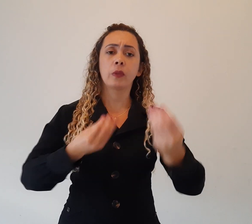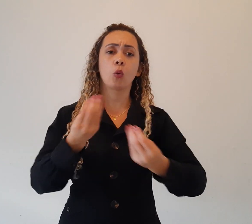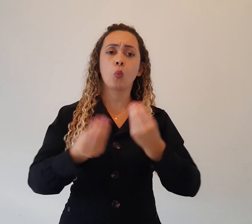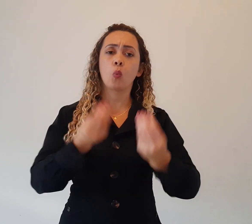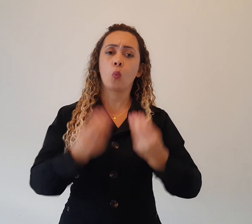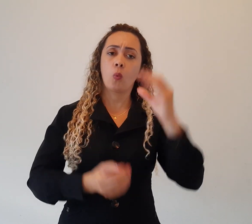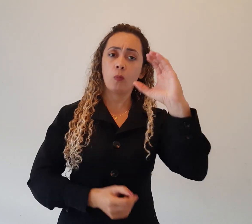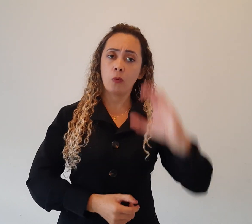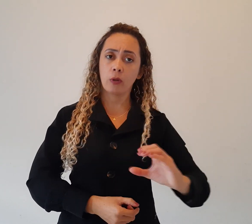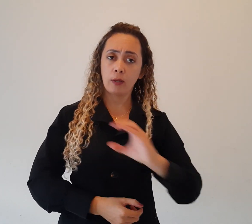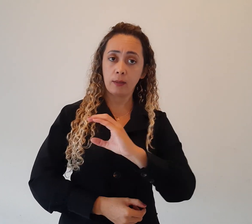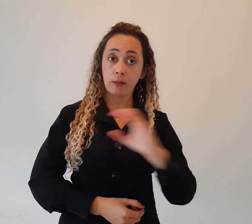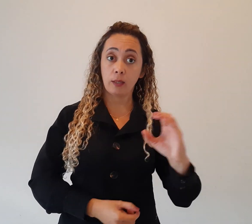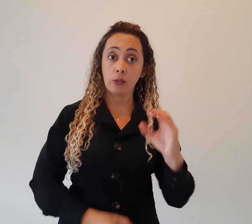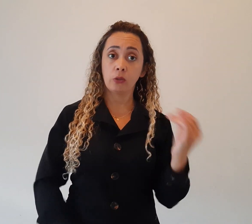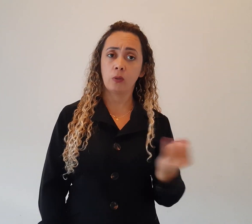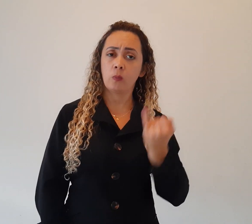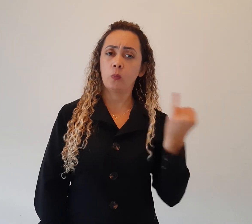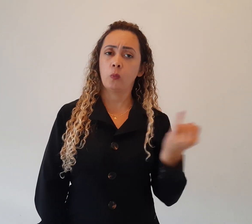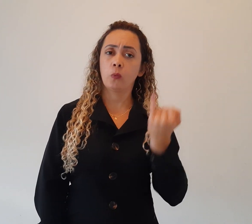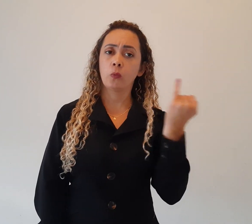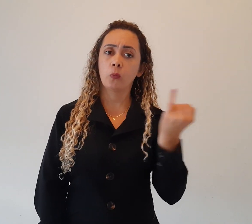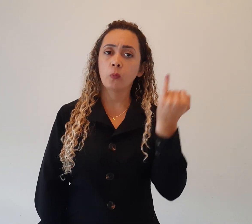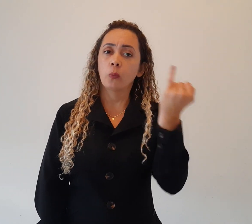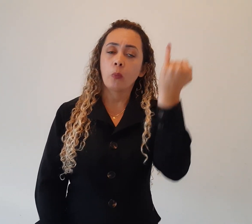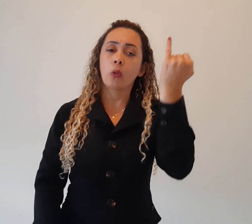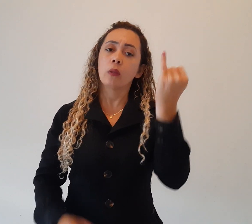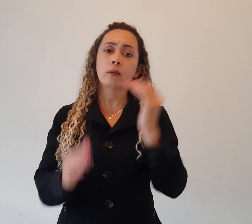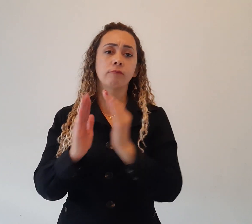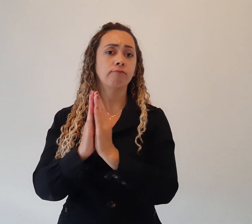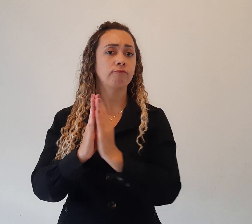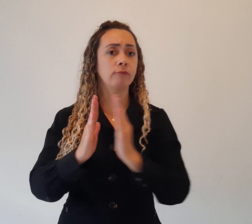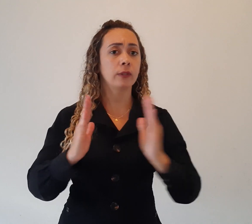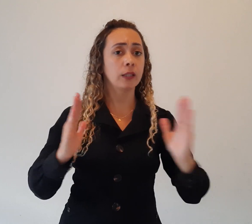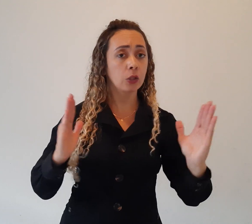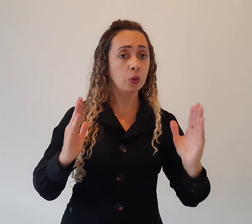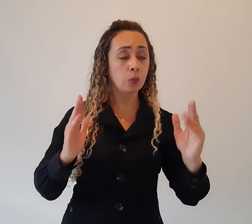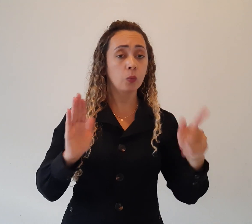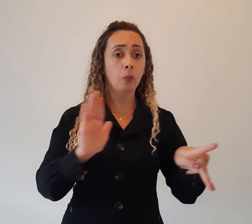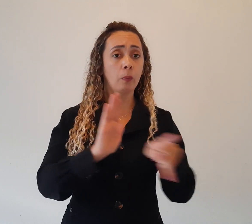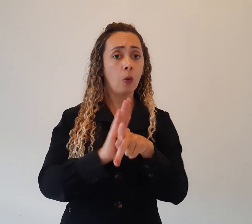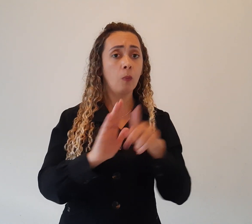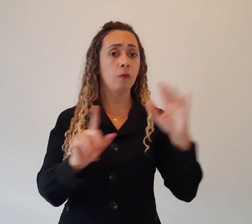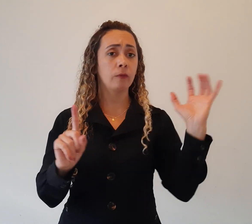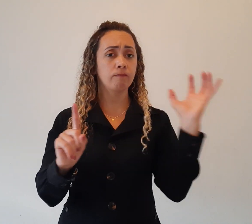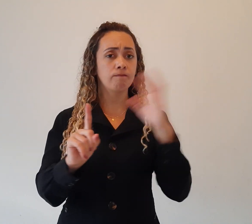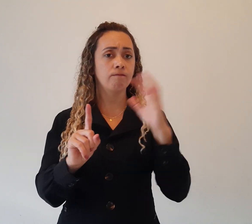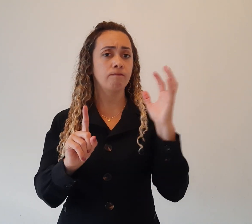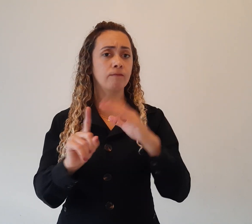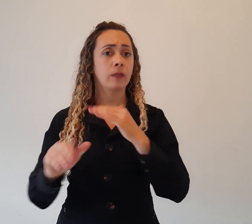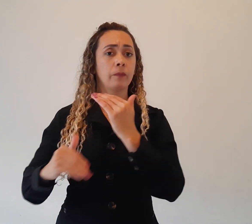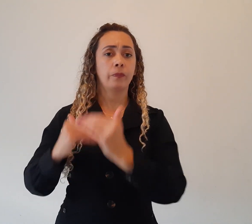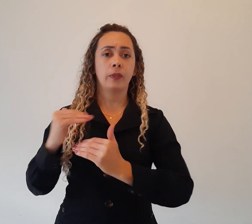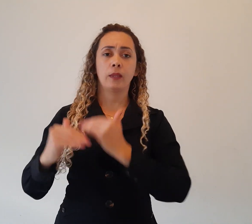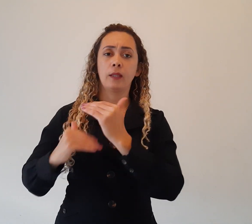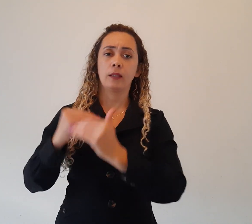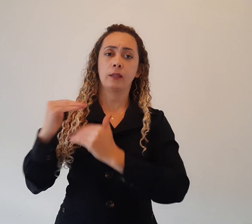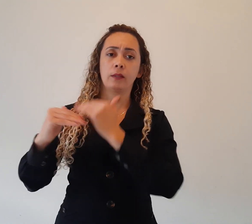importante instrumento ideológico daquele período, vai influenciar e desenvolver uma metodologia